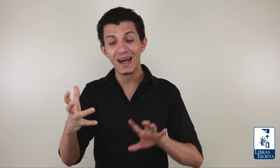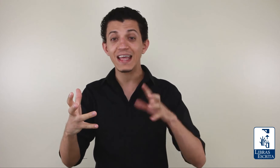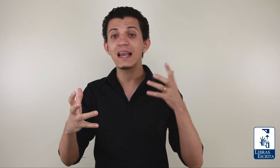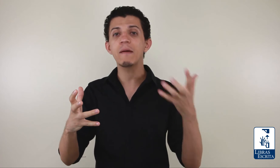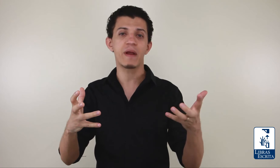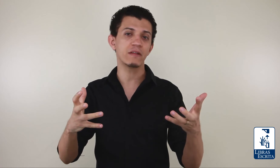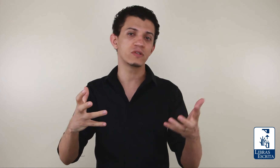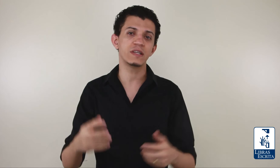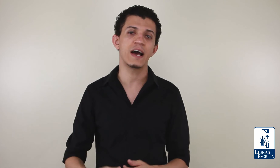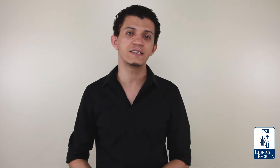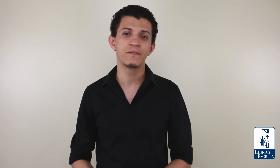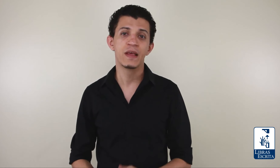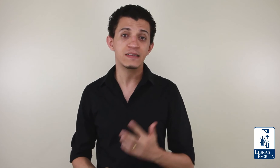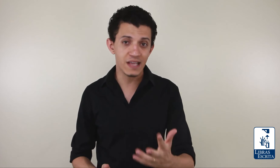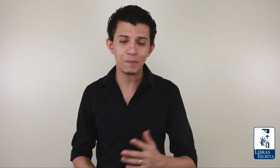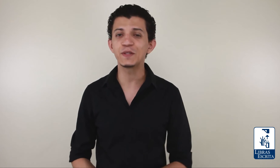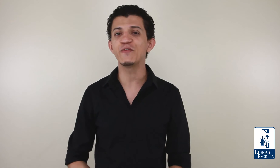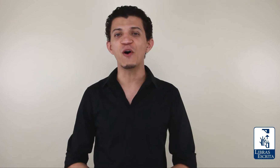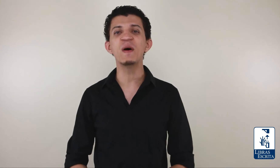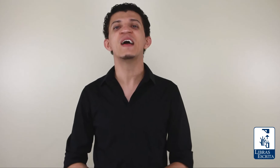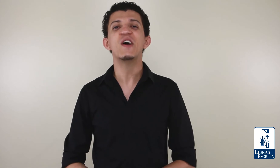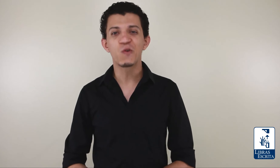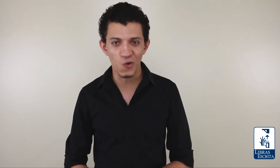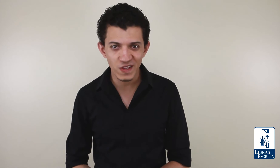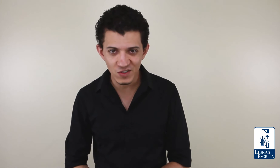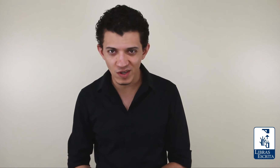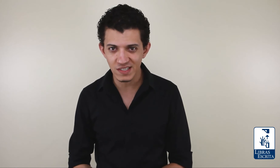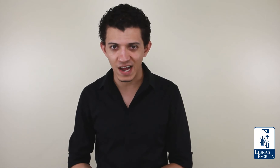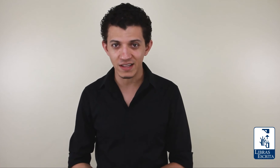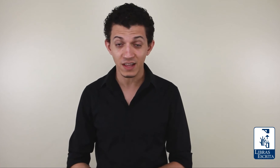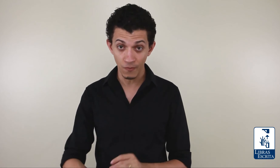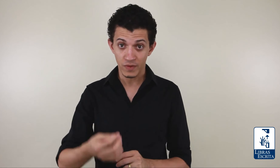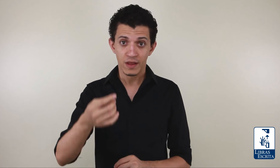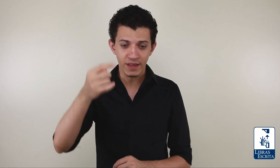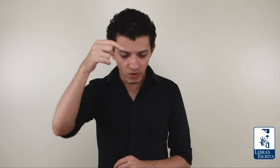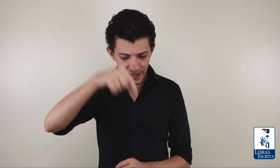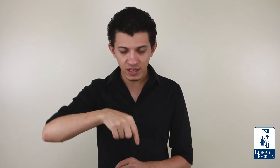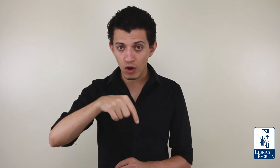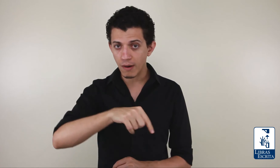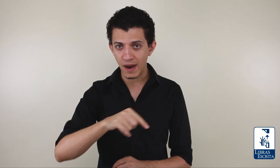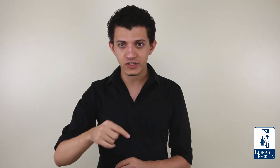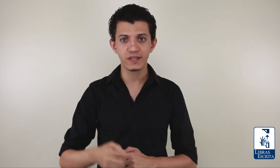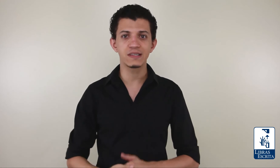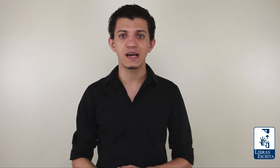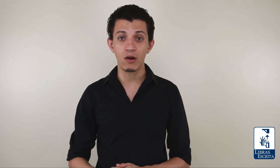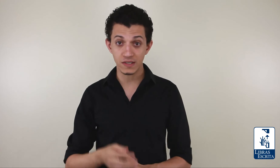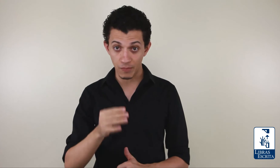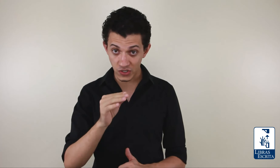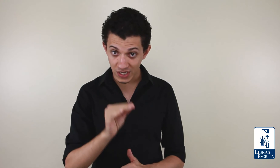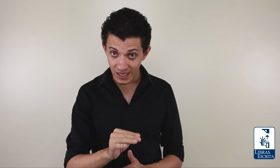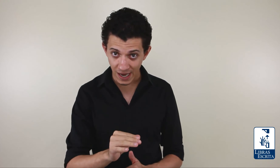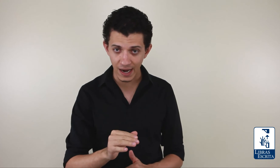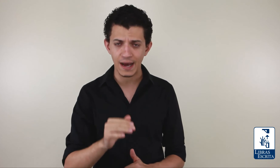e lembrar dos sinais sempre de forma contextualizada. Então, tem um link logo abaixo aqui dessa aula. Você pode clicar lá